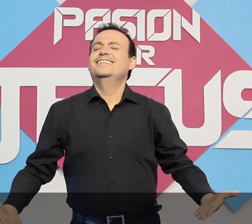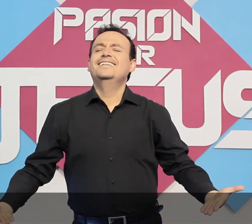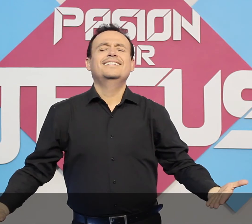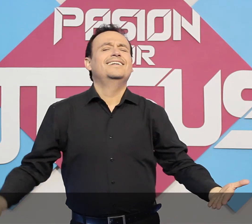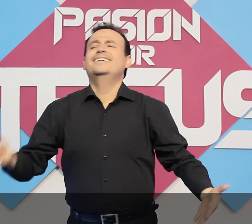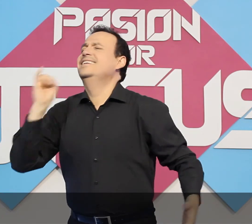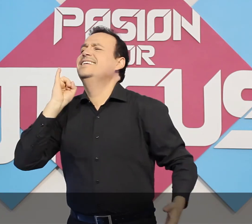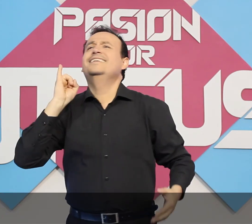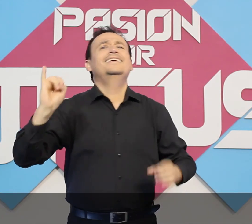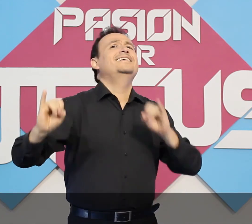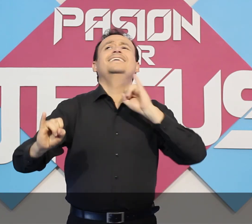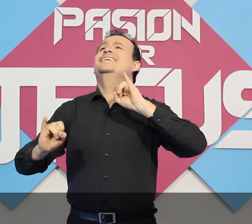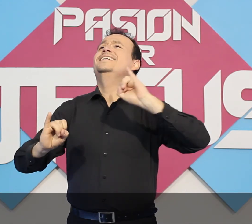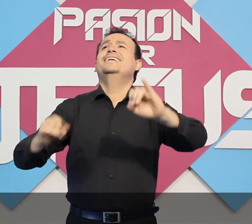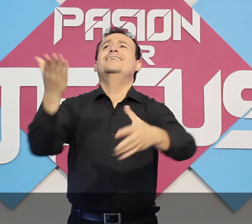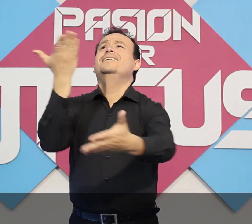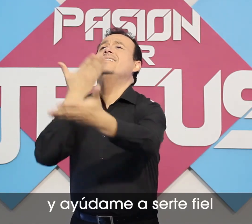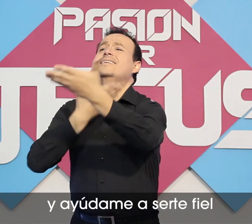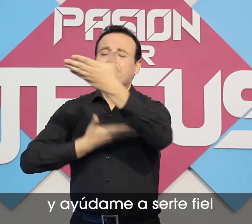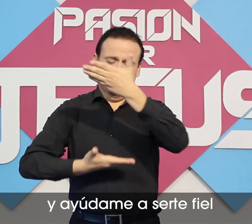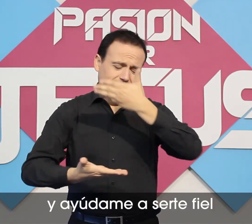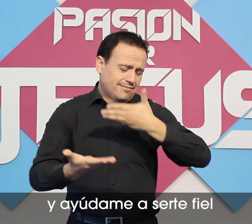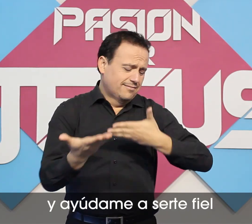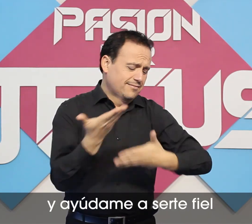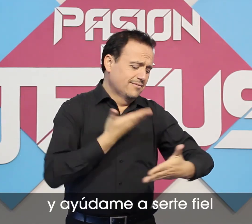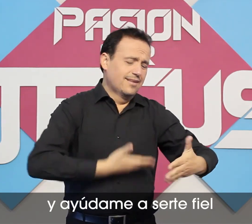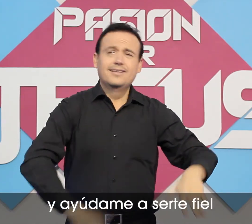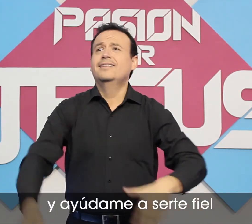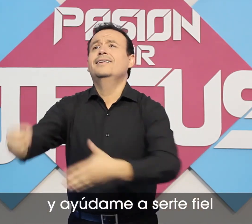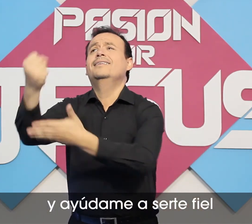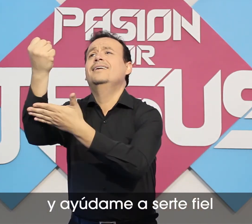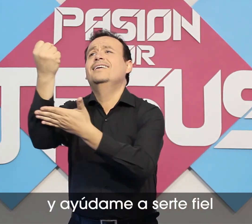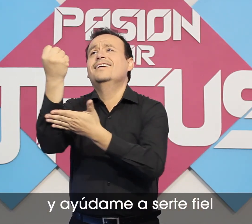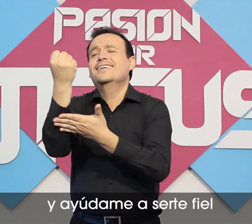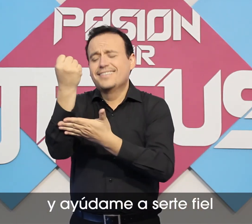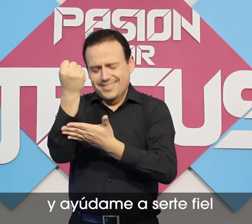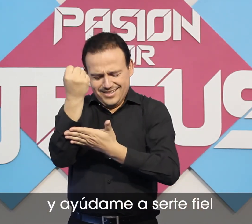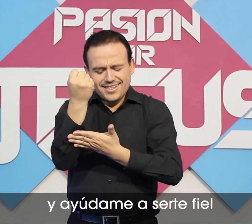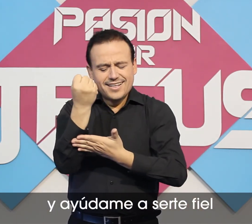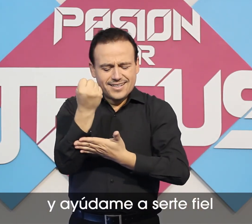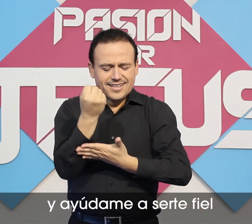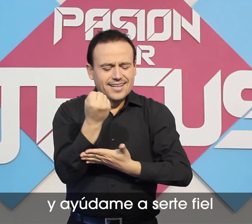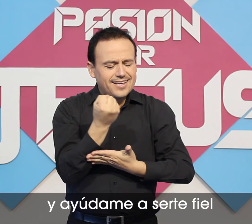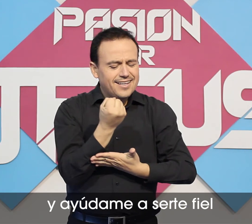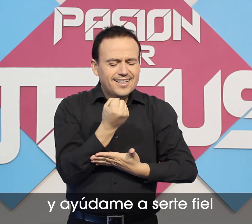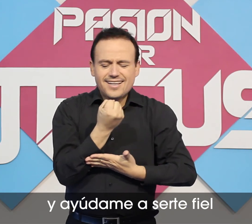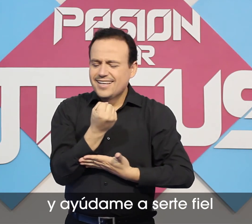Cámbiame y ayúdame a ser